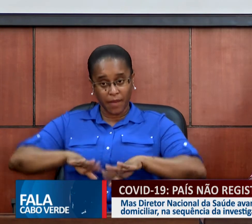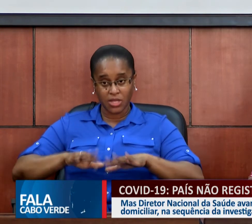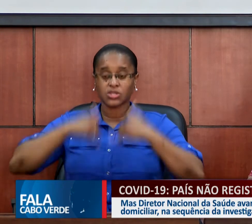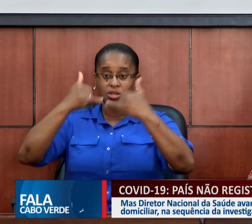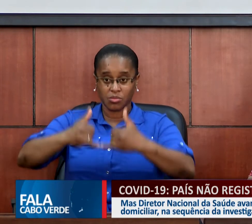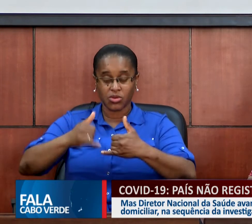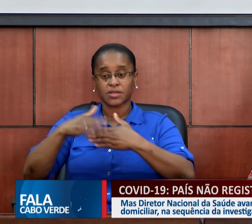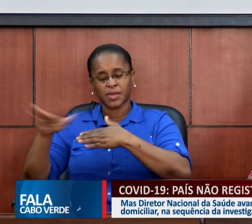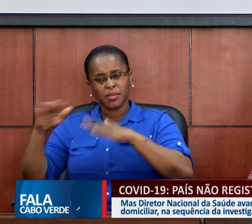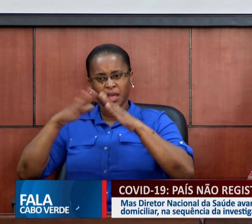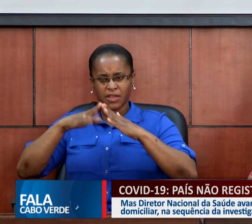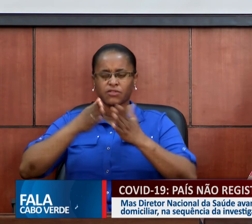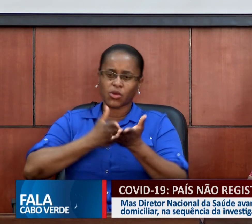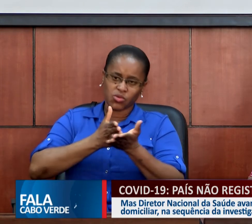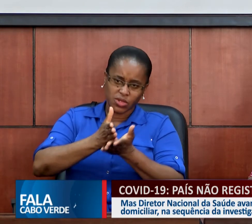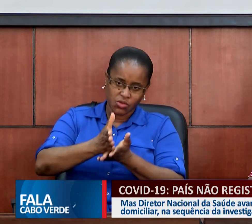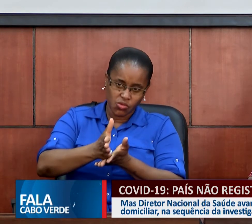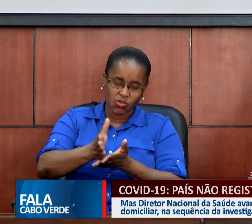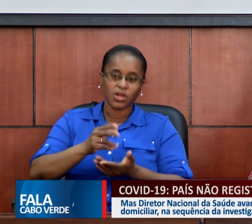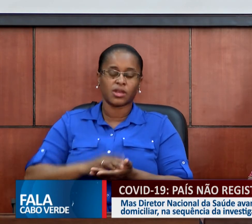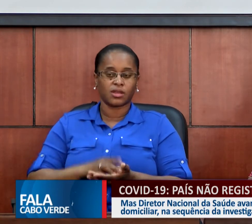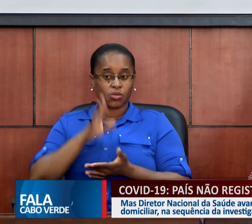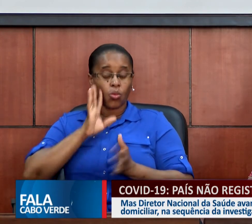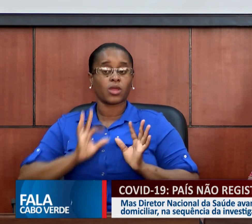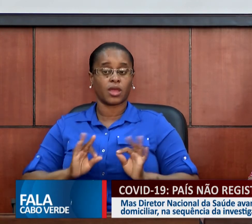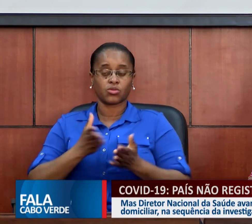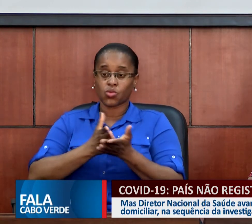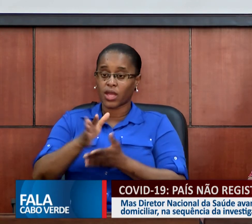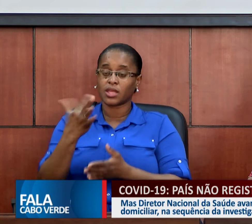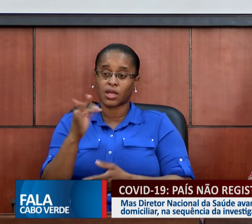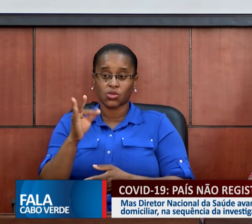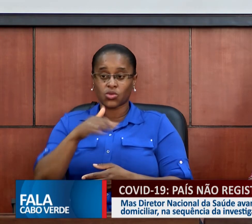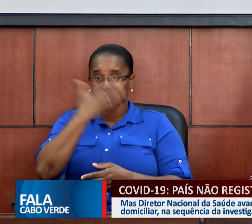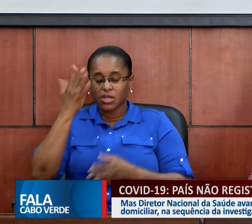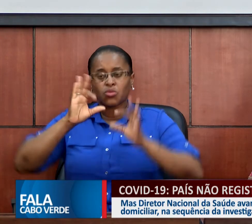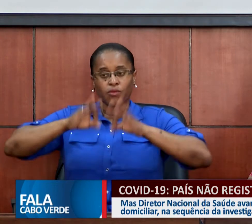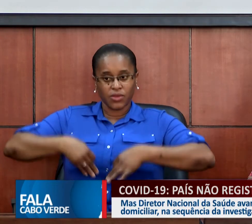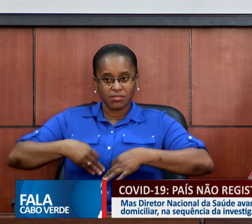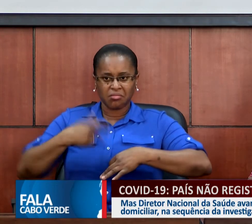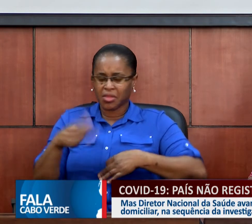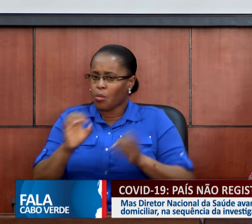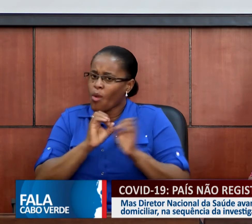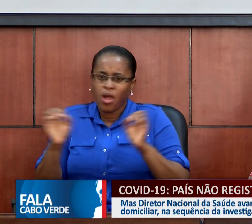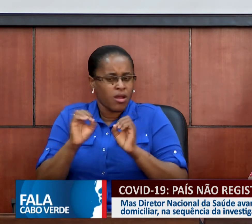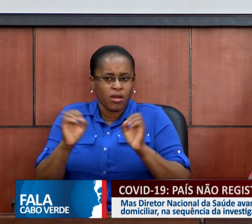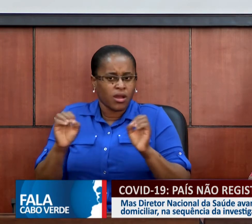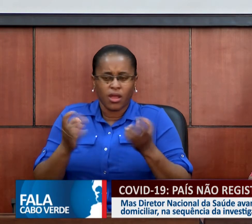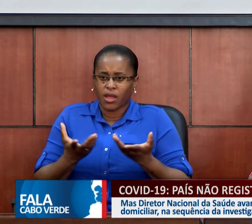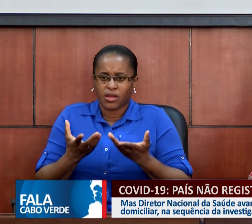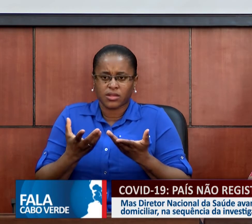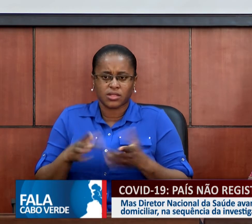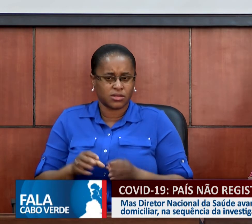seguimento durante 14 dias. Se ao fim desse tempo não tiver nenhum sintoma e estiver correndo tudo bem, assim,